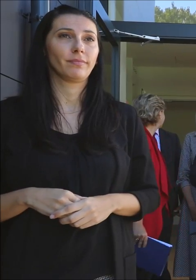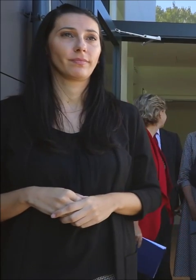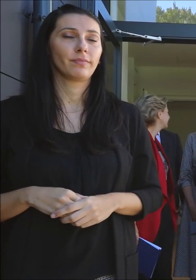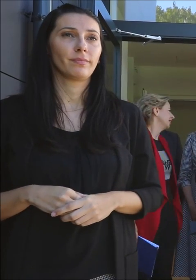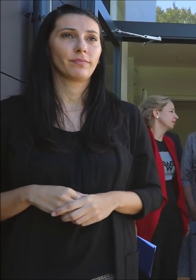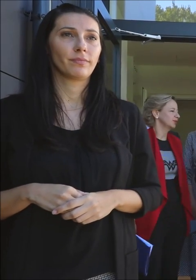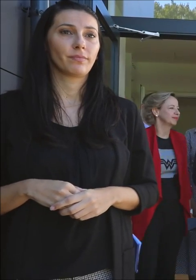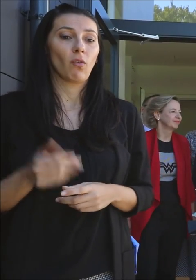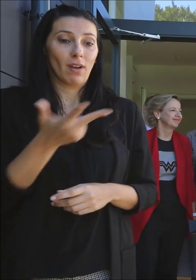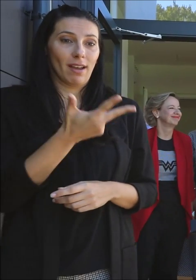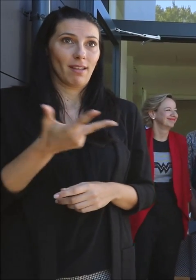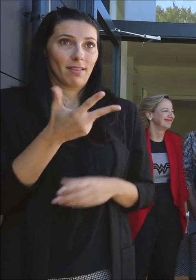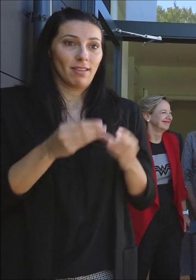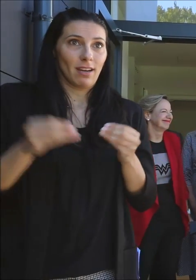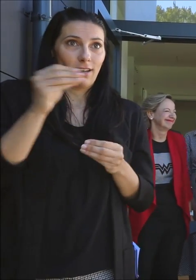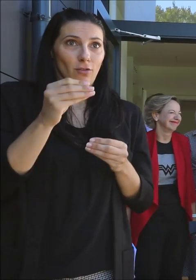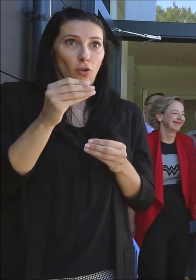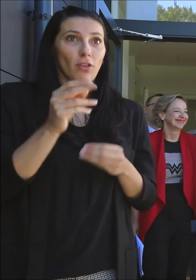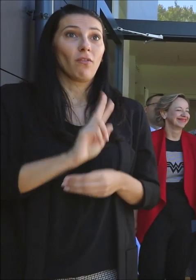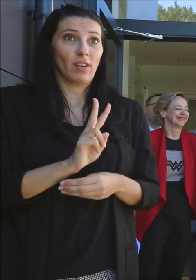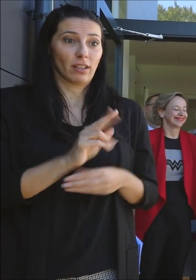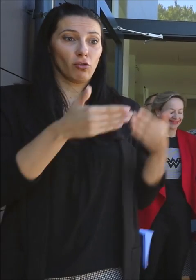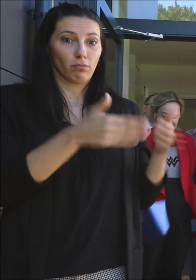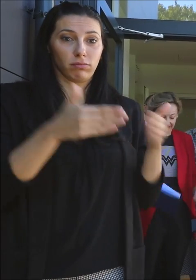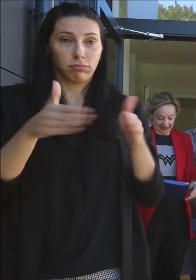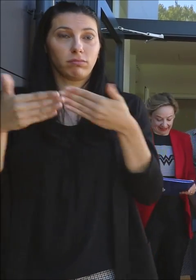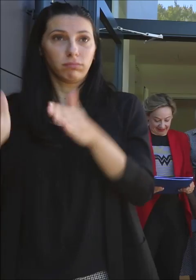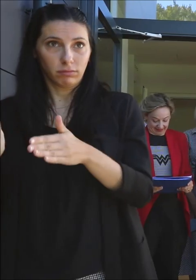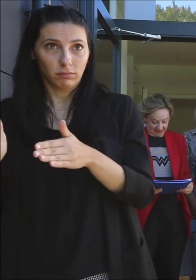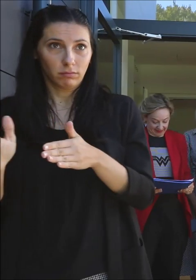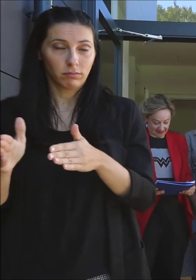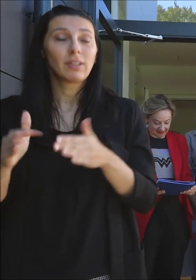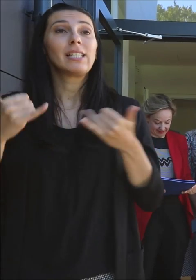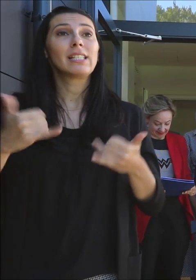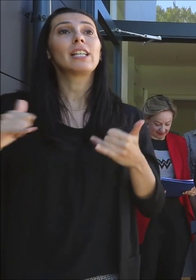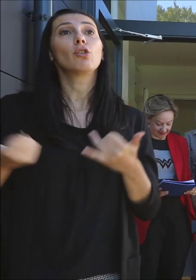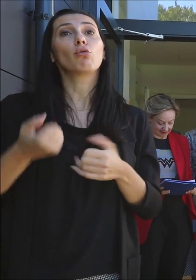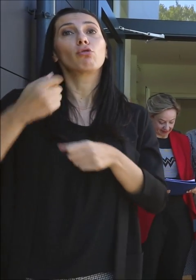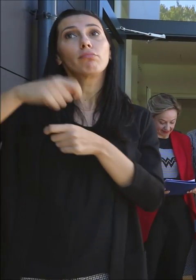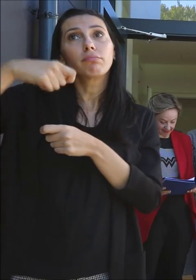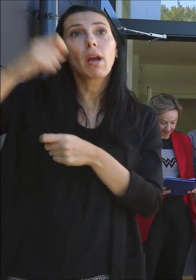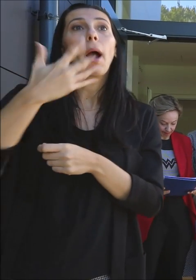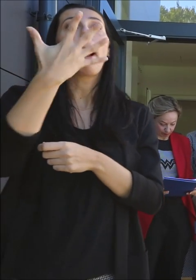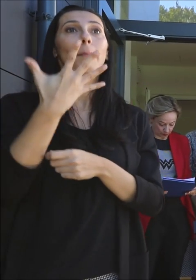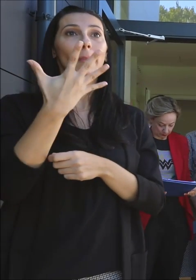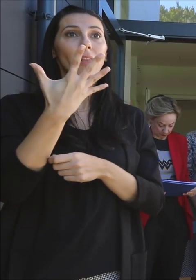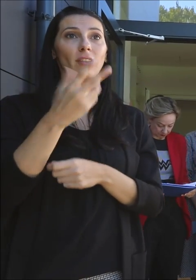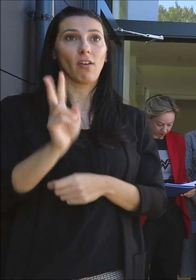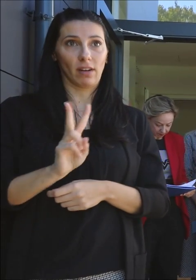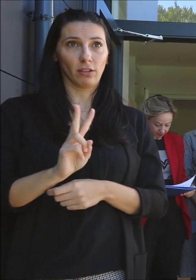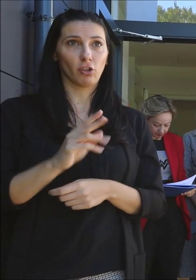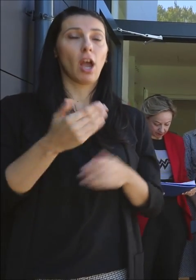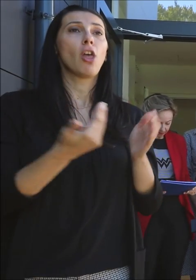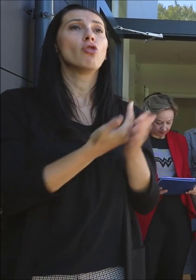Uz ta 3 još dodatna vrtića koje ćemo otvoriti u ovaj mjesec, u tijeku su radovina još pet vrtića, Novi